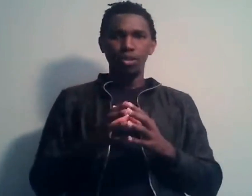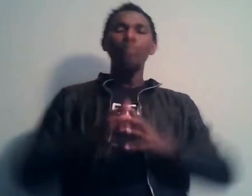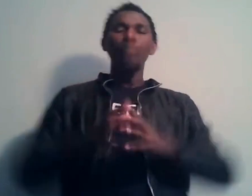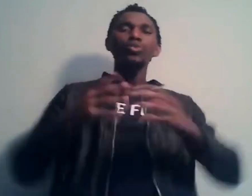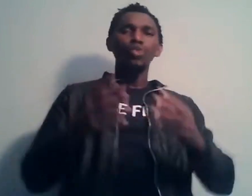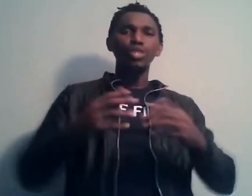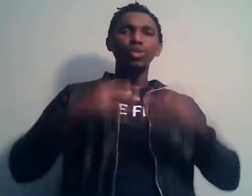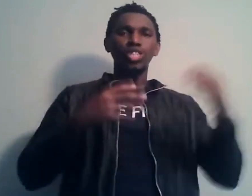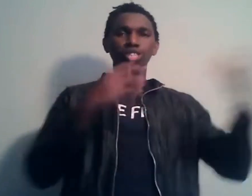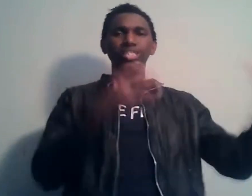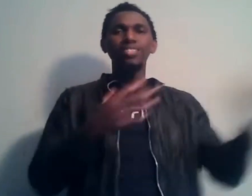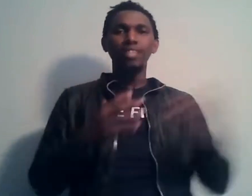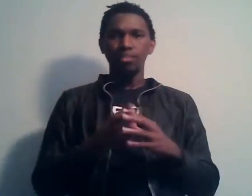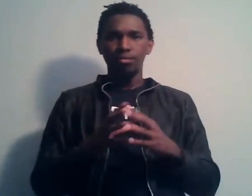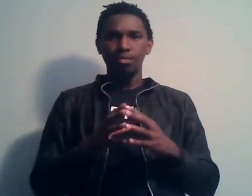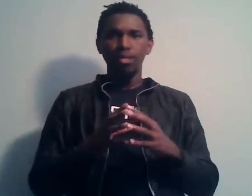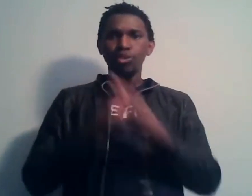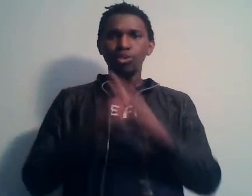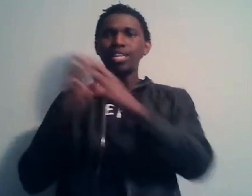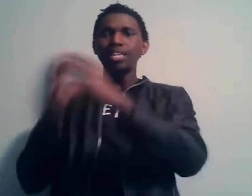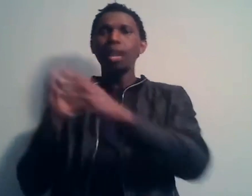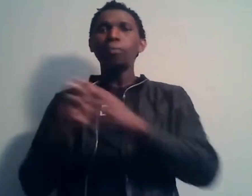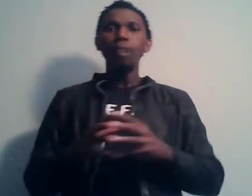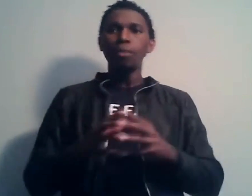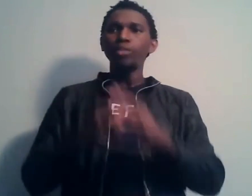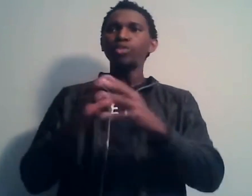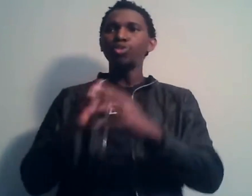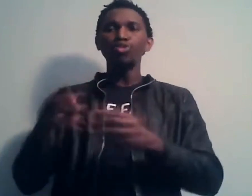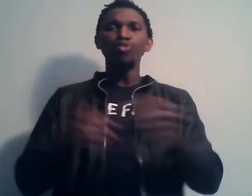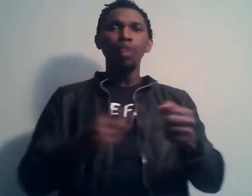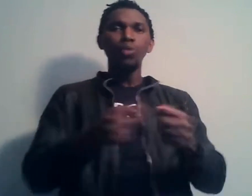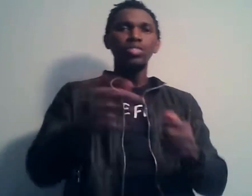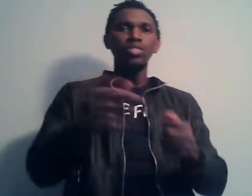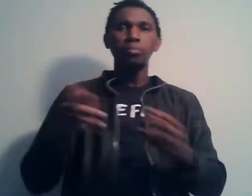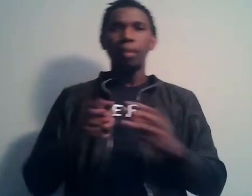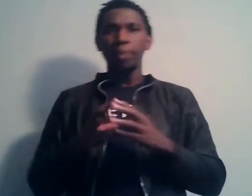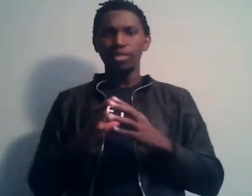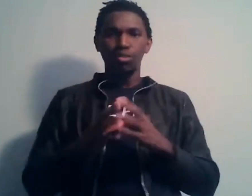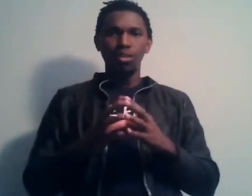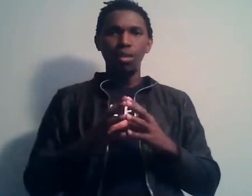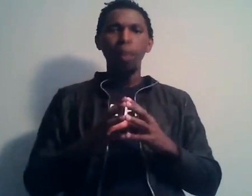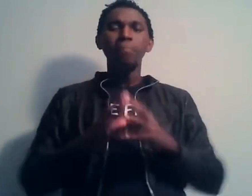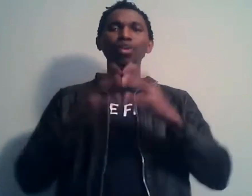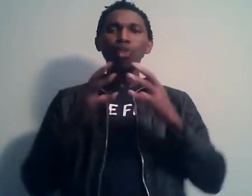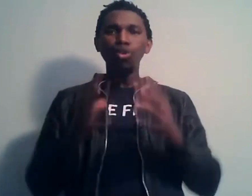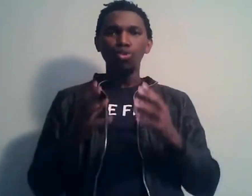On est toujours en train de rechercher des aides. Lorsque quelqu'un un problème, on est toujours en train de vouloir cotiser pour la personne. Mais alors qu